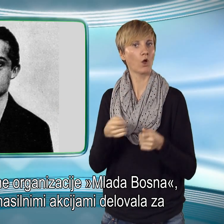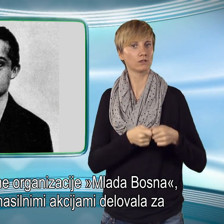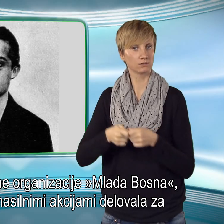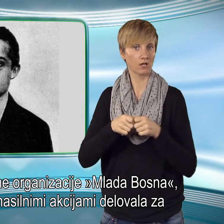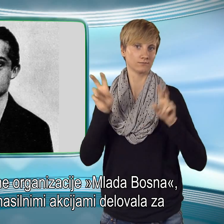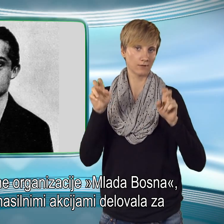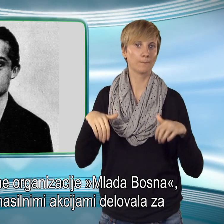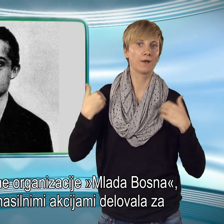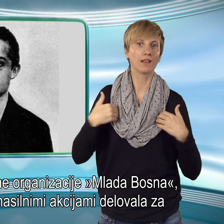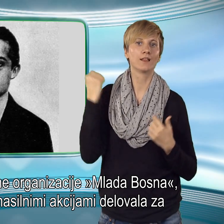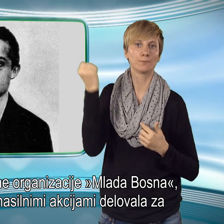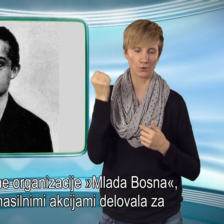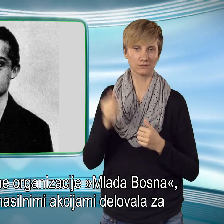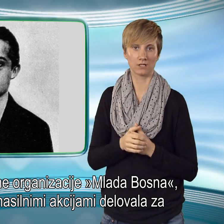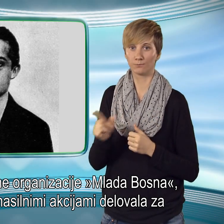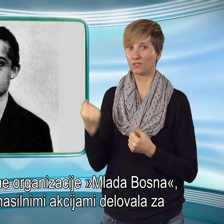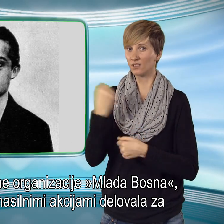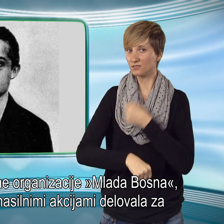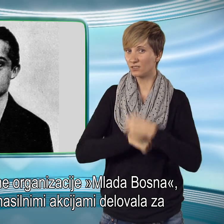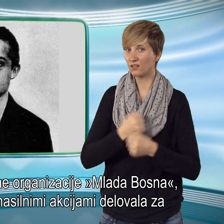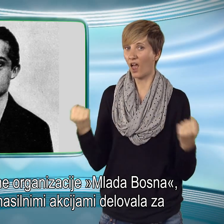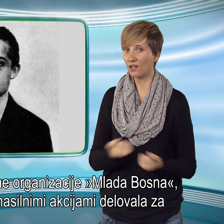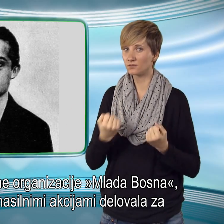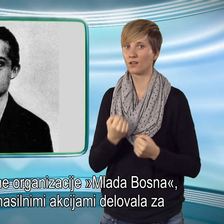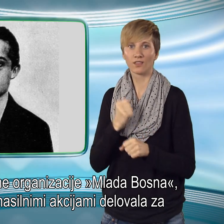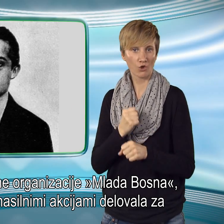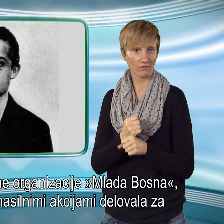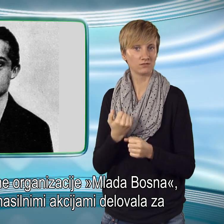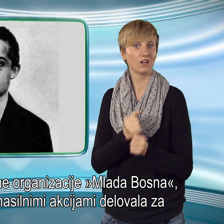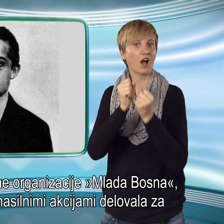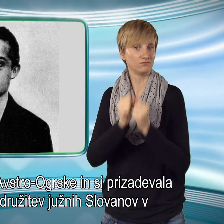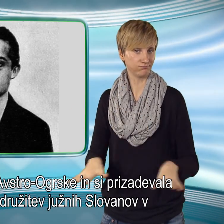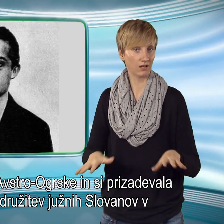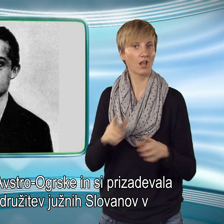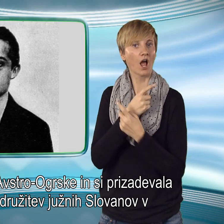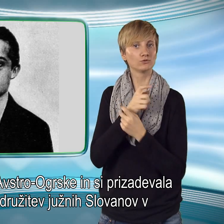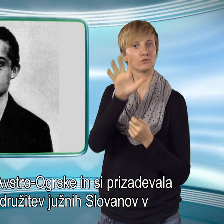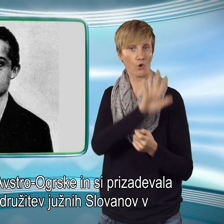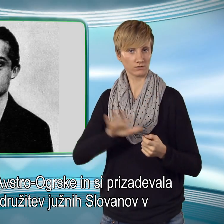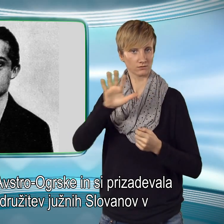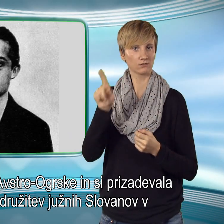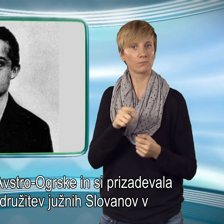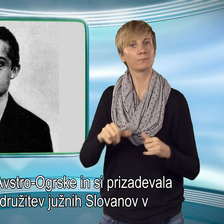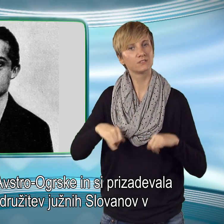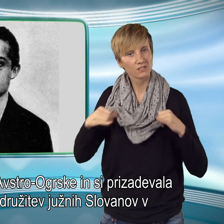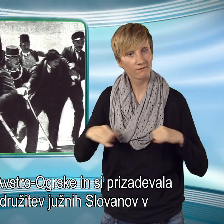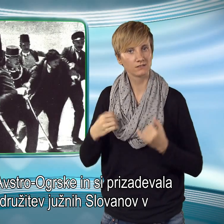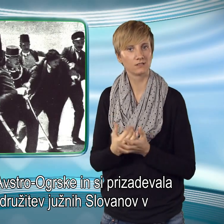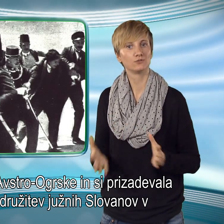z nasilnimi akcijami delovala za razpad Avstro-Ogrske in si prizadevala za združitev južnih slovanov v Jugoslavijo